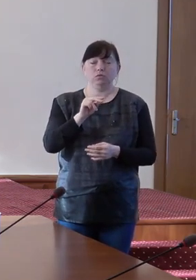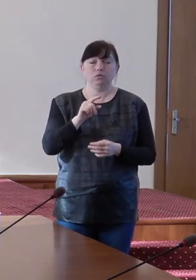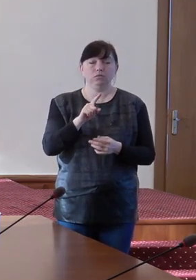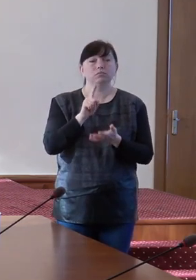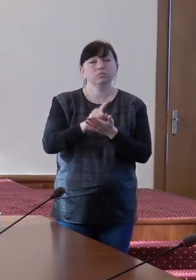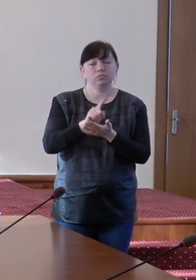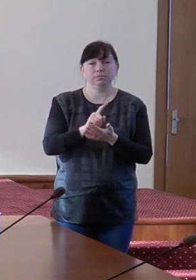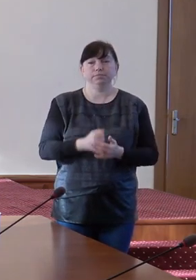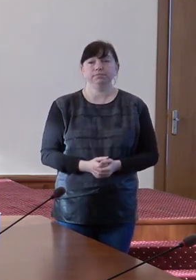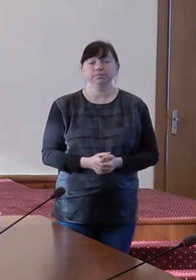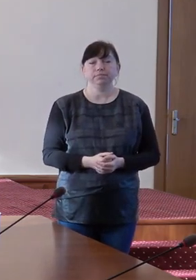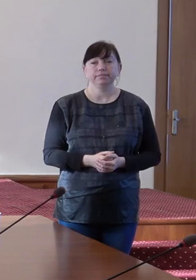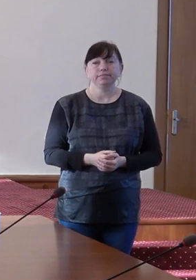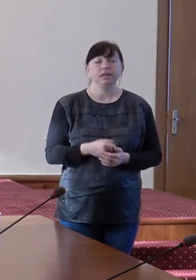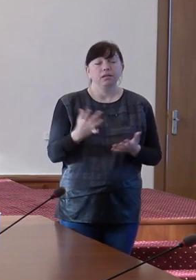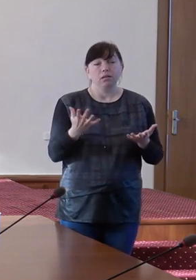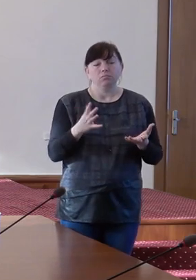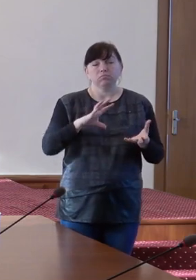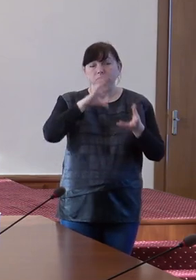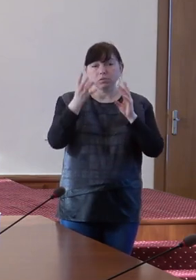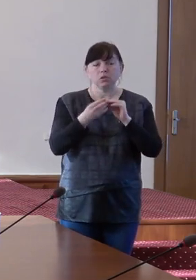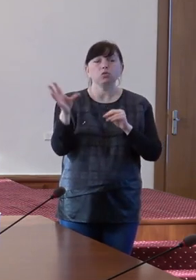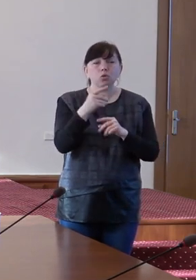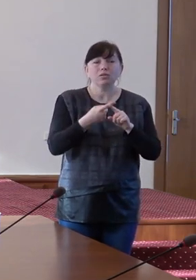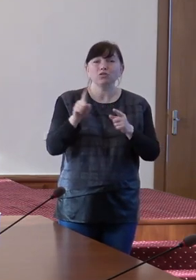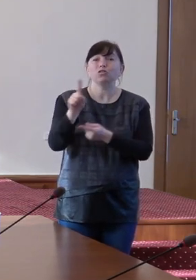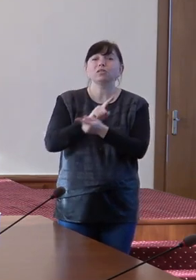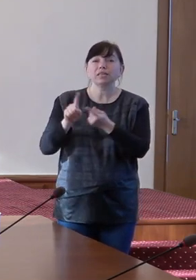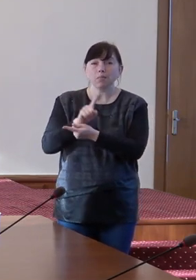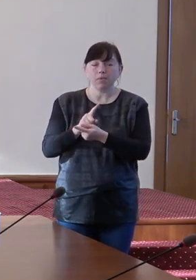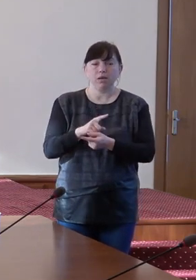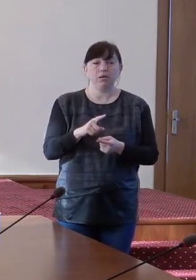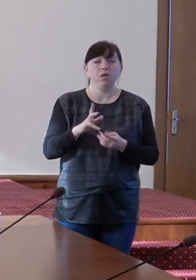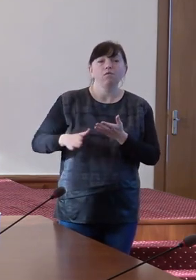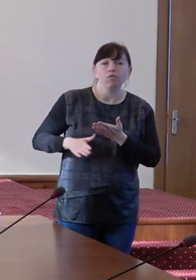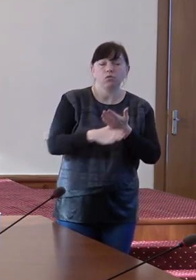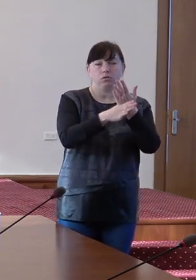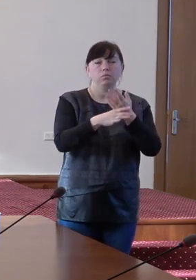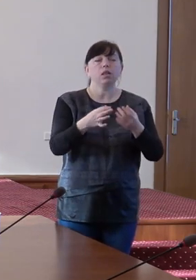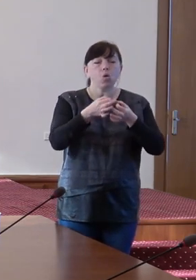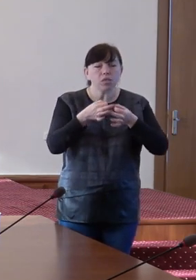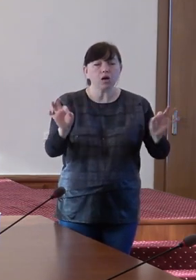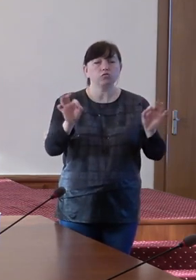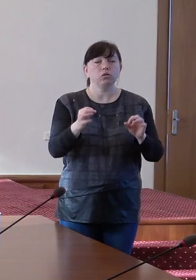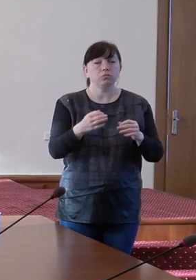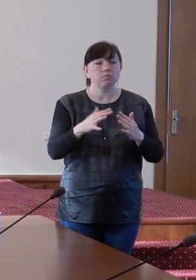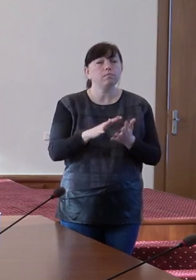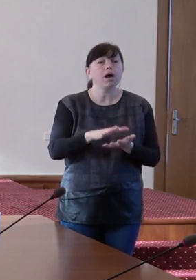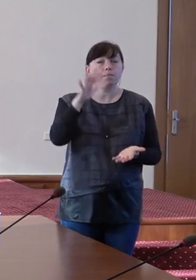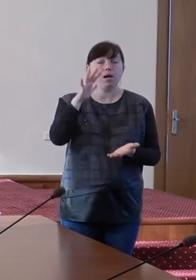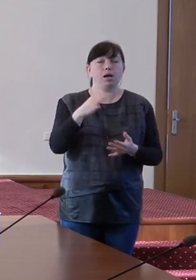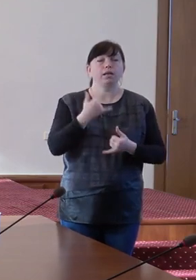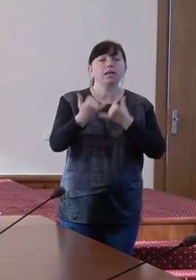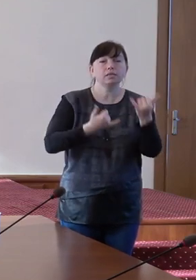atribuții. În esență, toate aceste schimbări vor contribui la un acces mai mare la